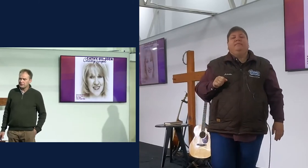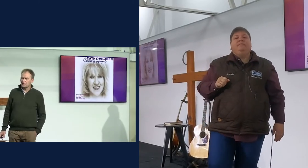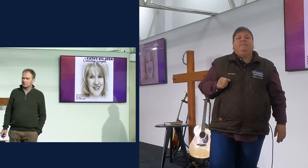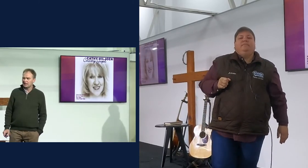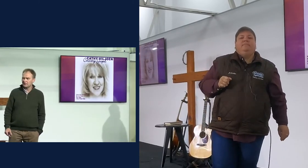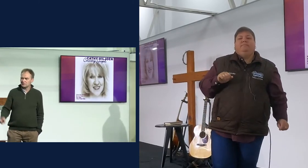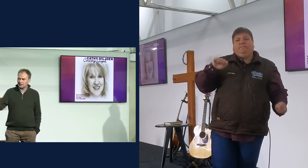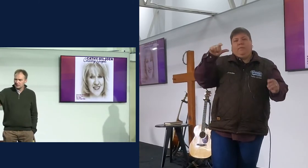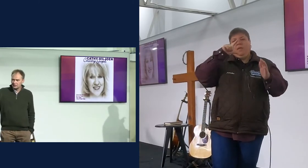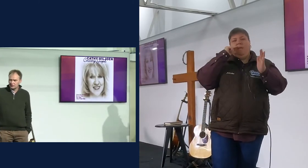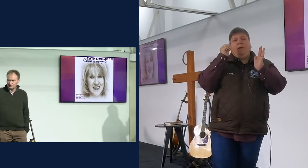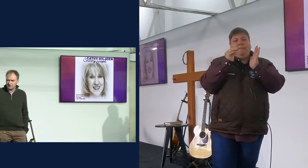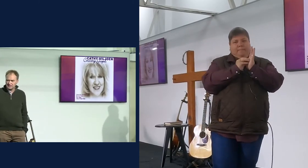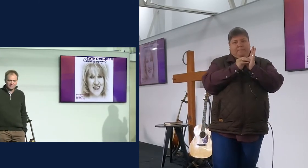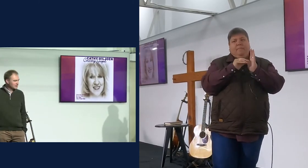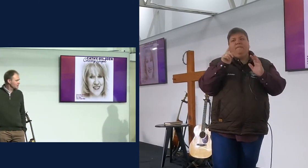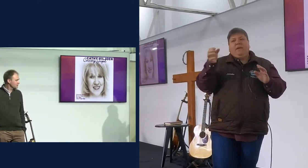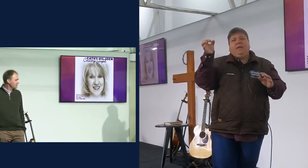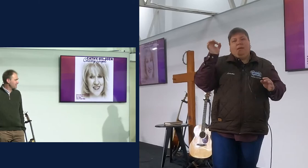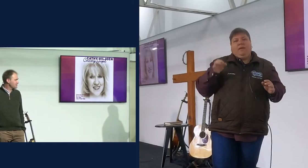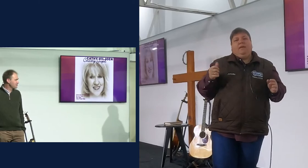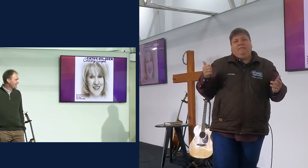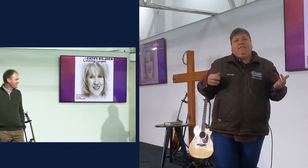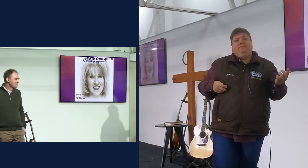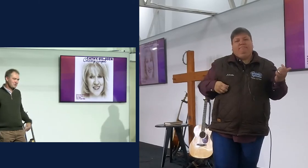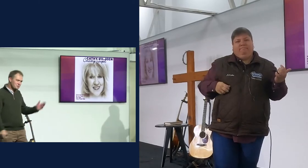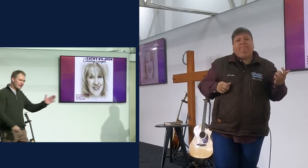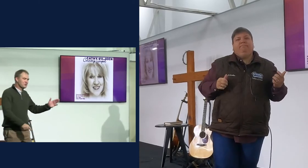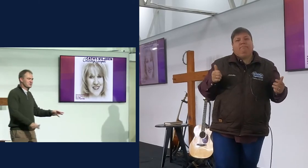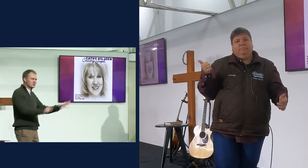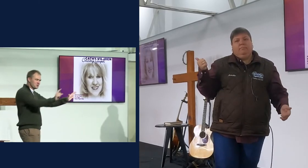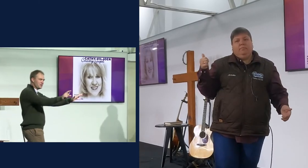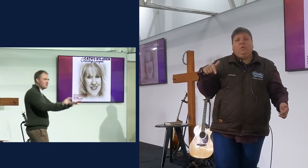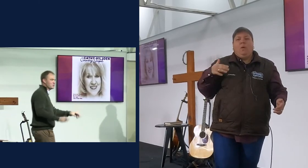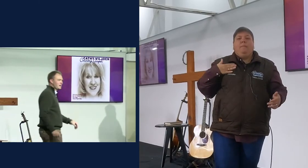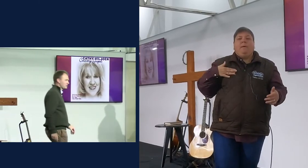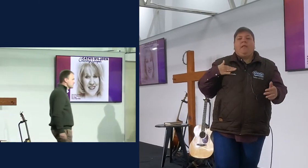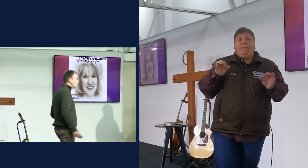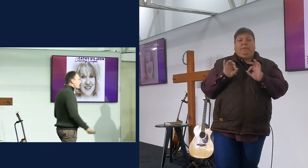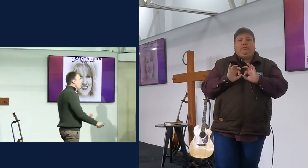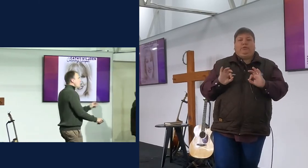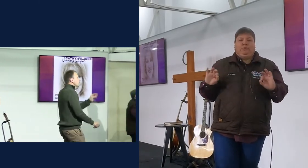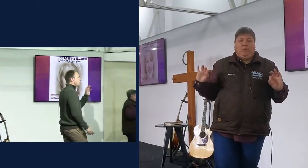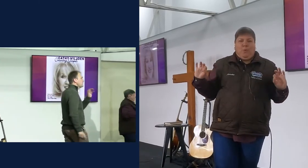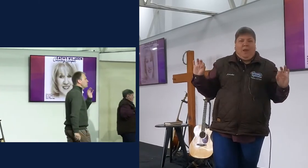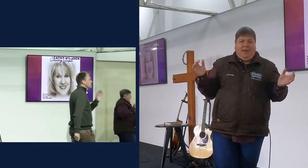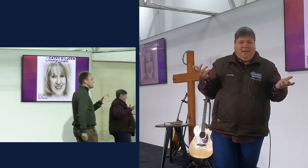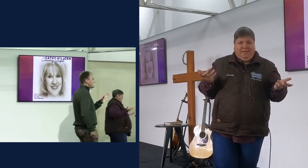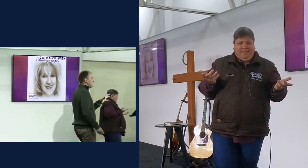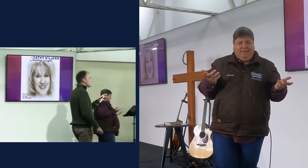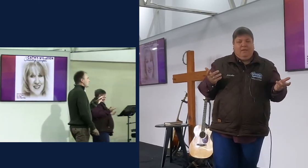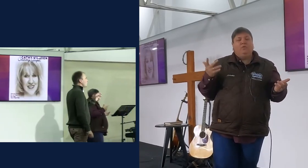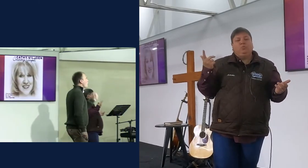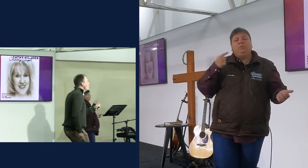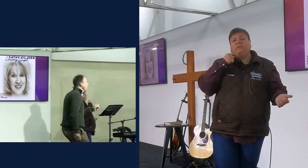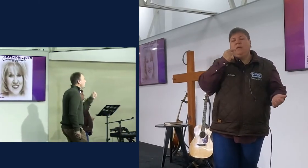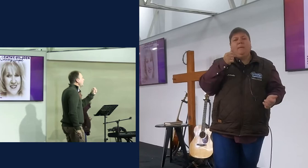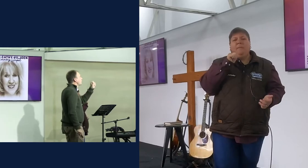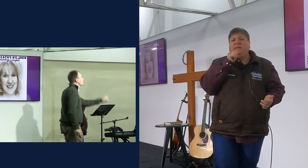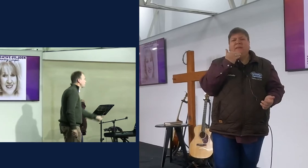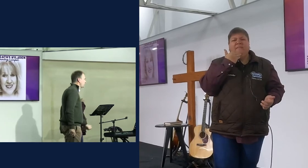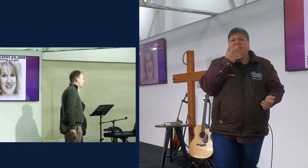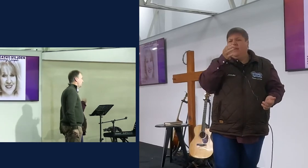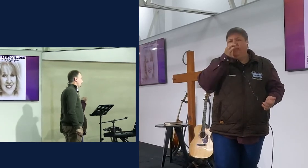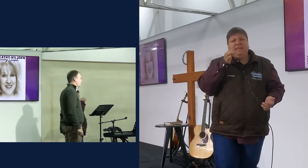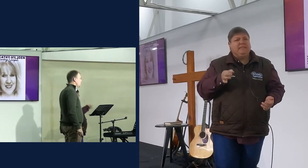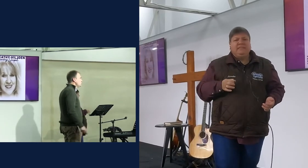kom skryf jou naam neer, ons het genoeg mense wat, ons badkamers is skoon, jy hoef nie kom badkamers skoon maak nie, maar wat ek probeer sê is, kom net aan